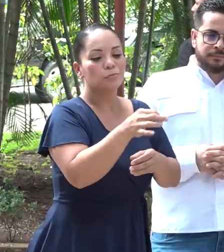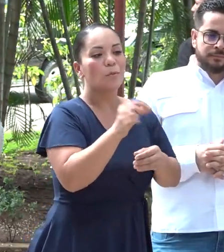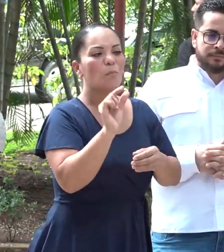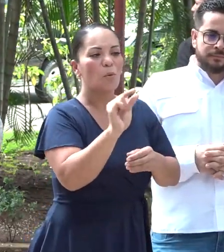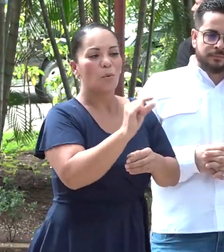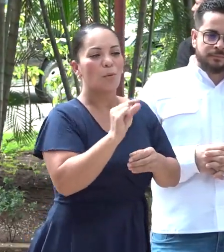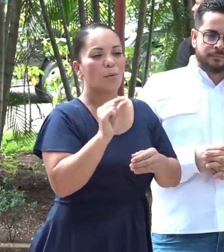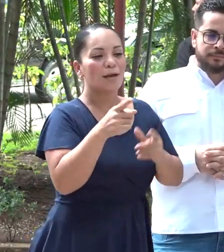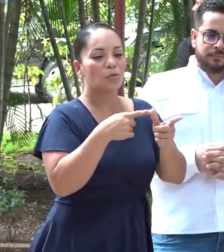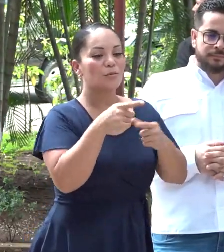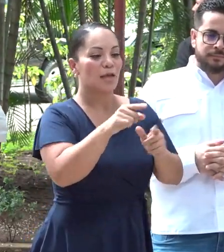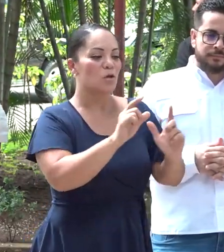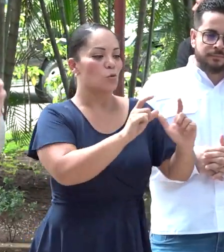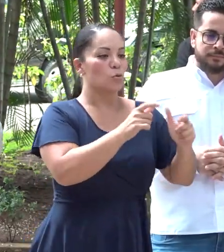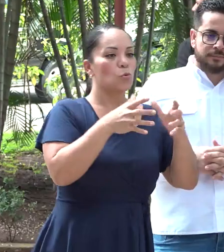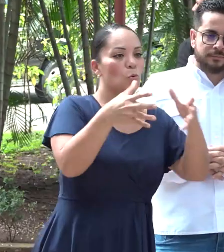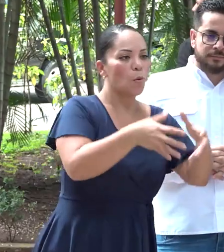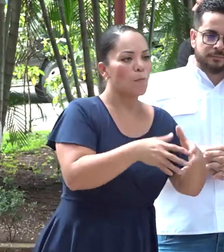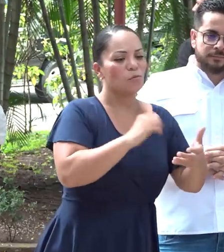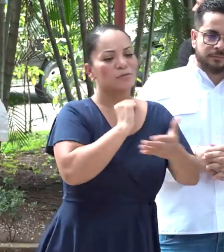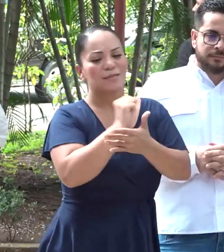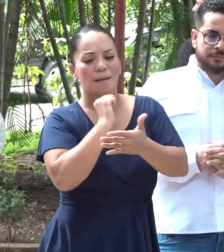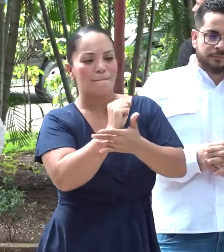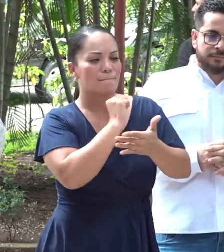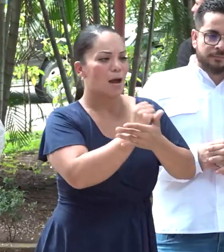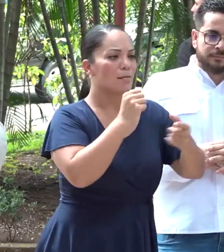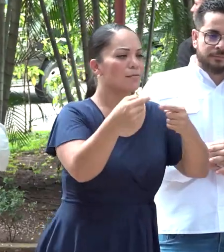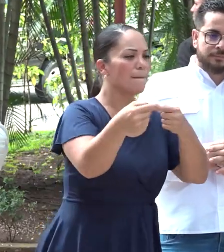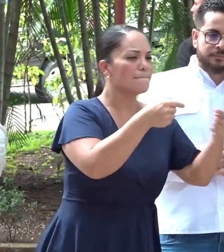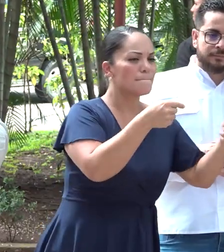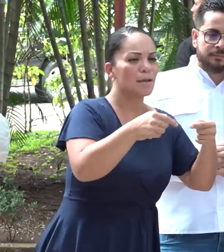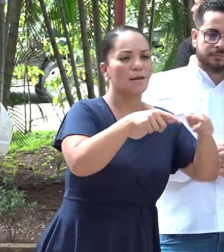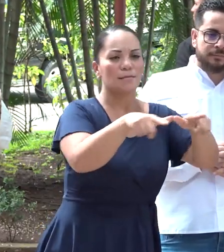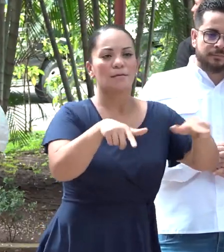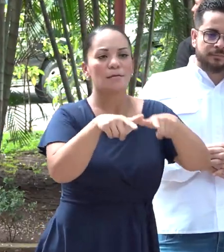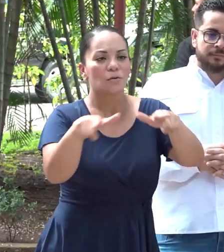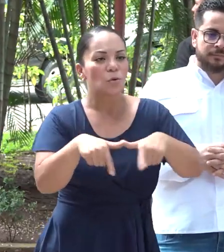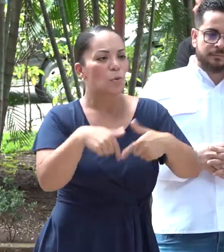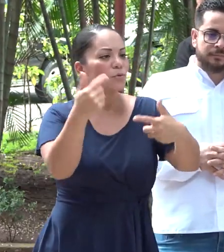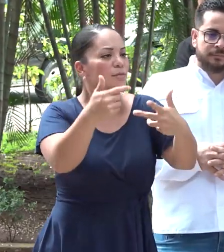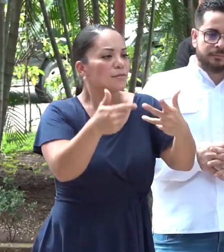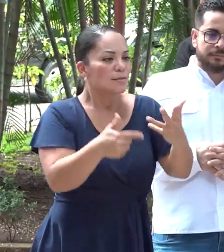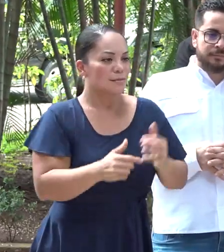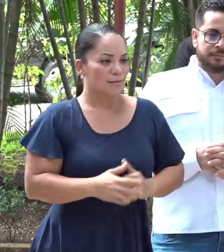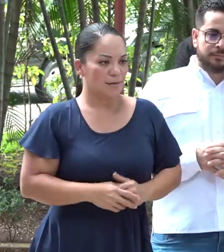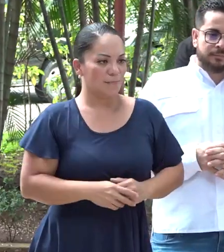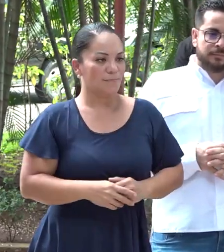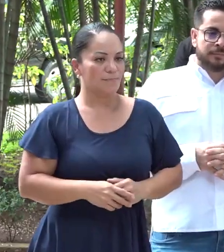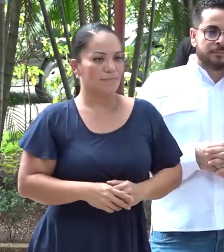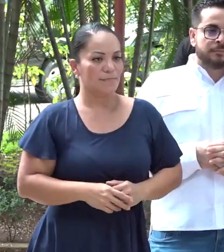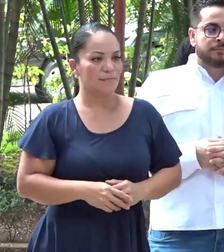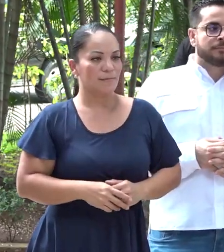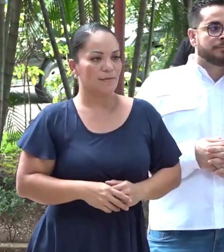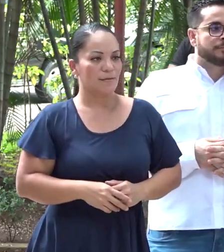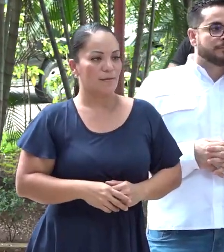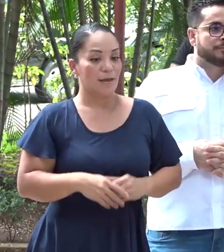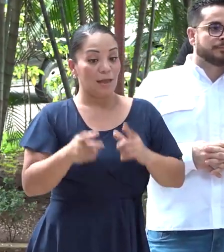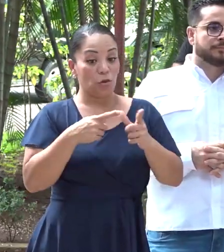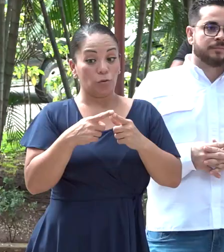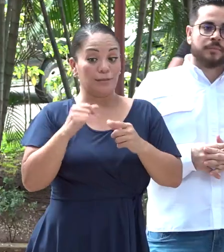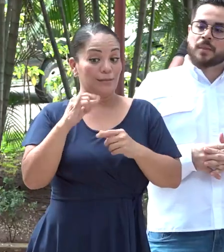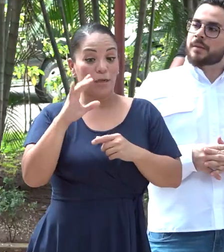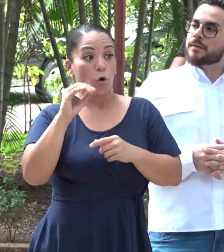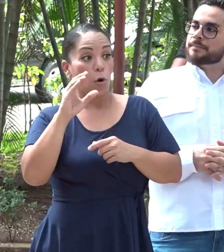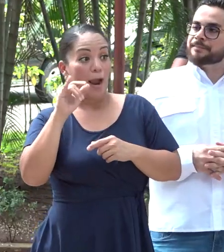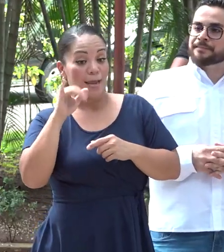entran las bandas que se matan, que pelean territorio, etcétera. Quite el ingreso de la cocaína